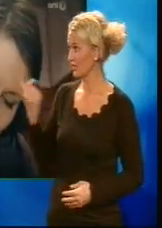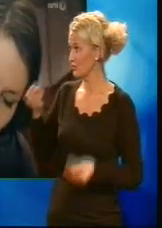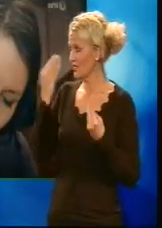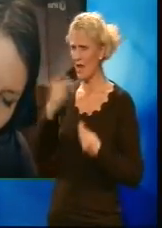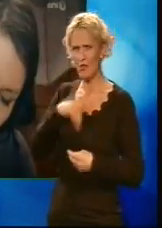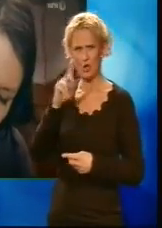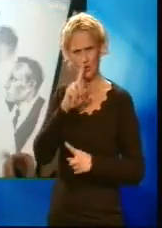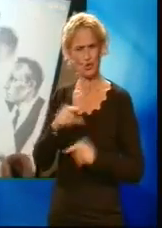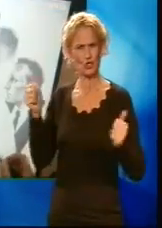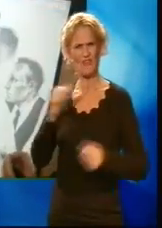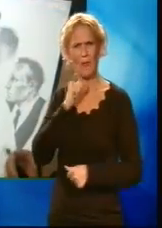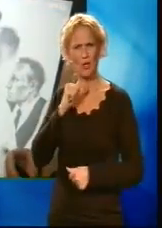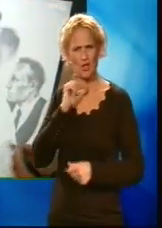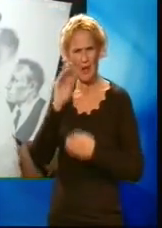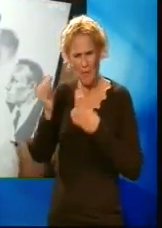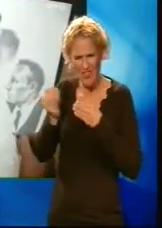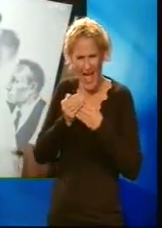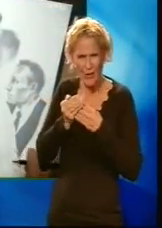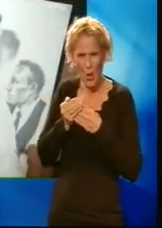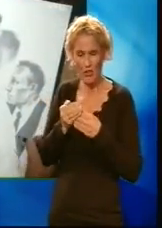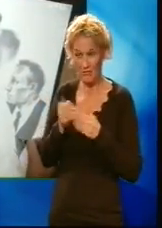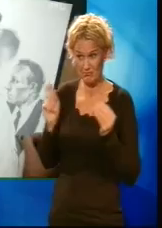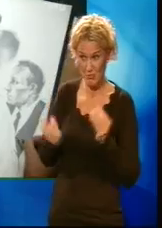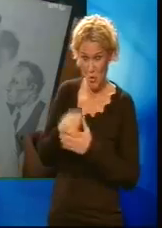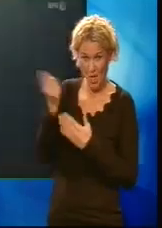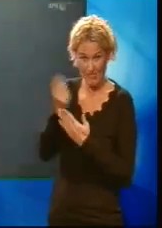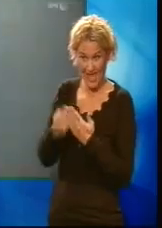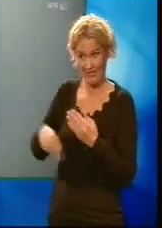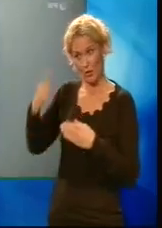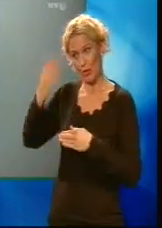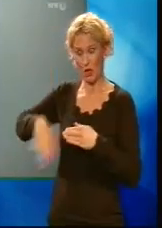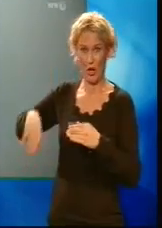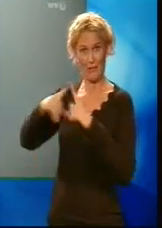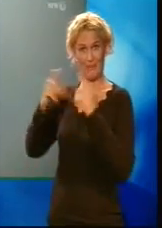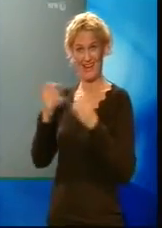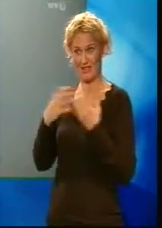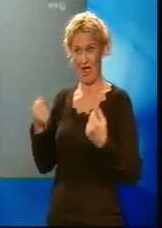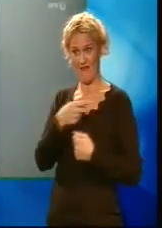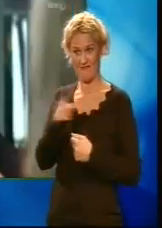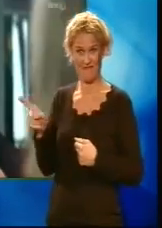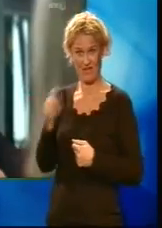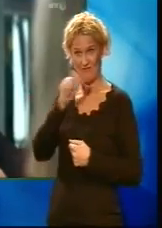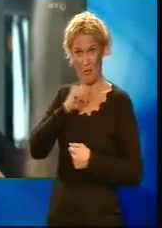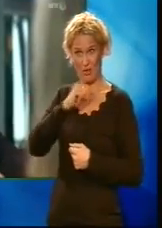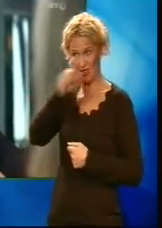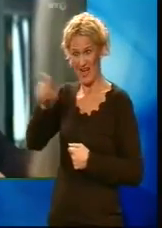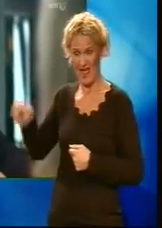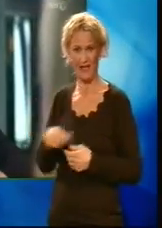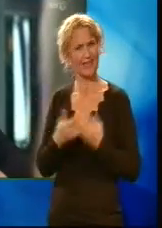største forbrytere på nært hold. Er det mulig å tegne et nøytralt bilde av disse menneskene? Det er jo ikke problematisk å ha empati for en